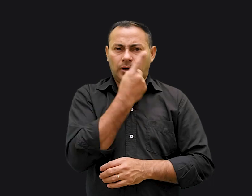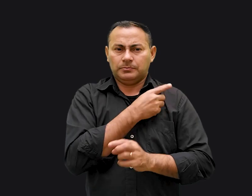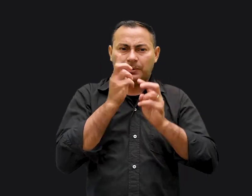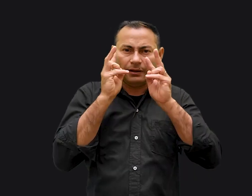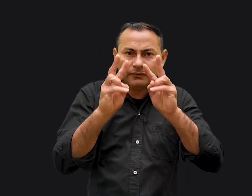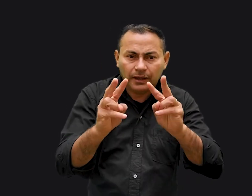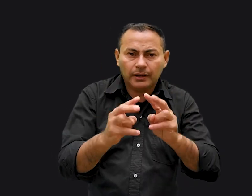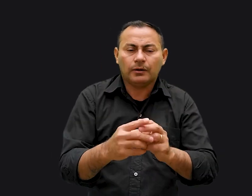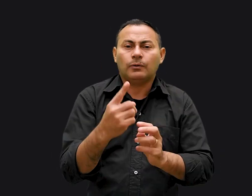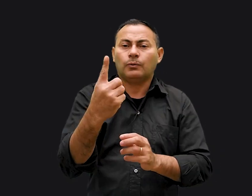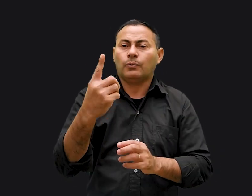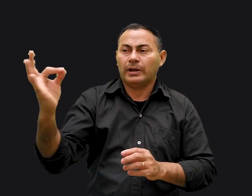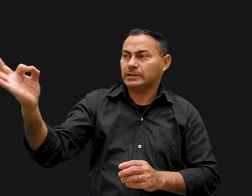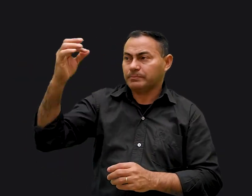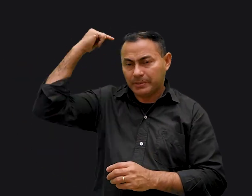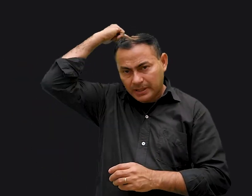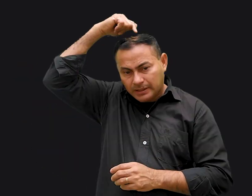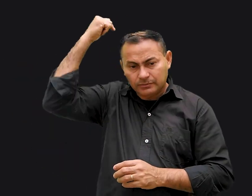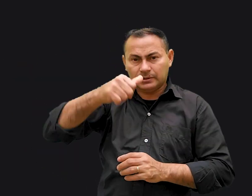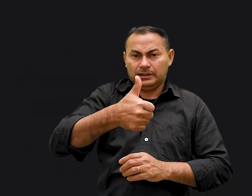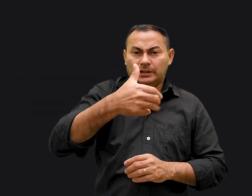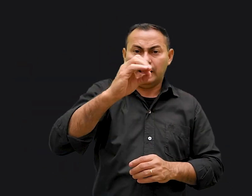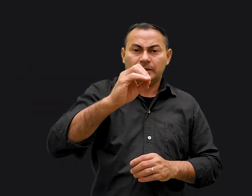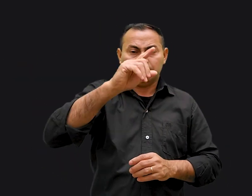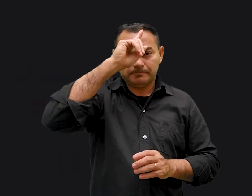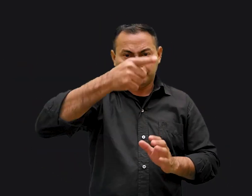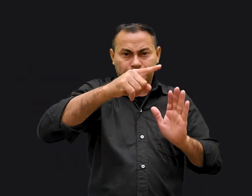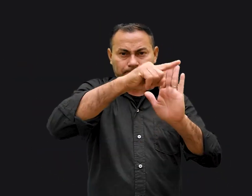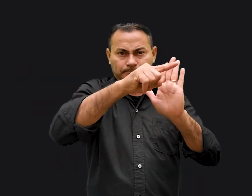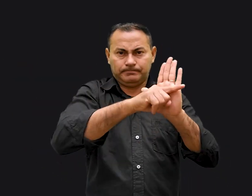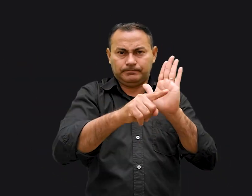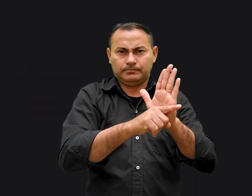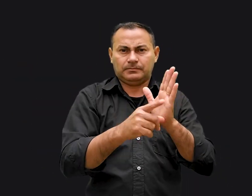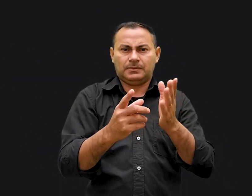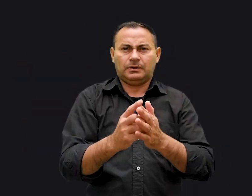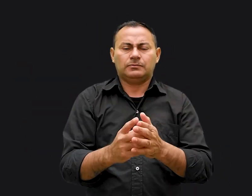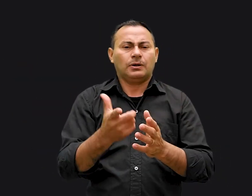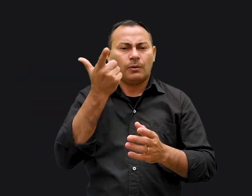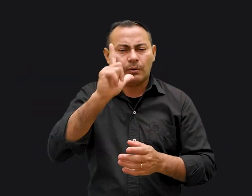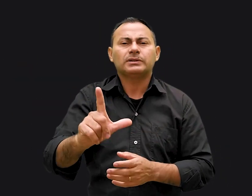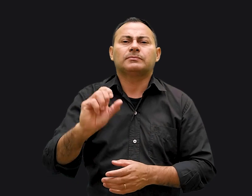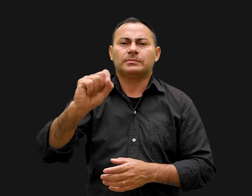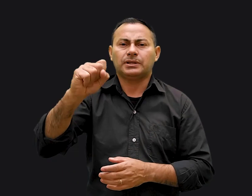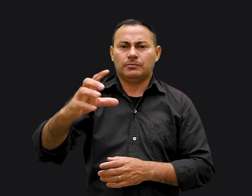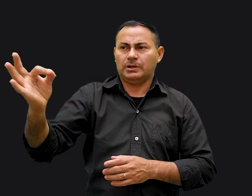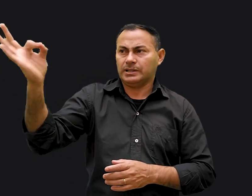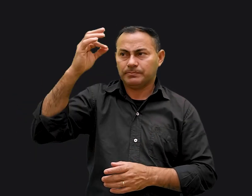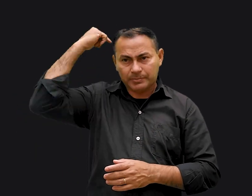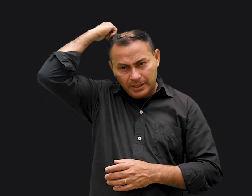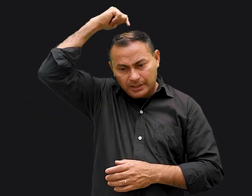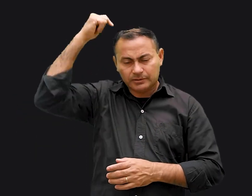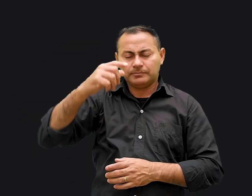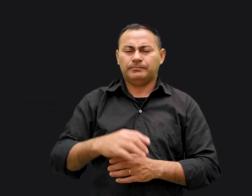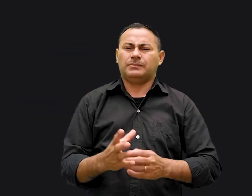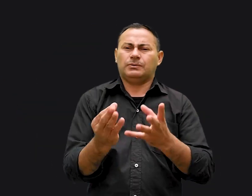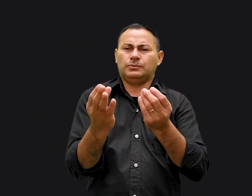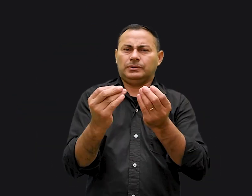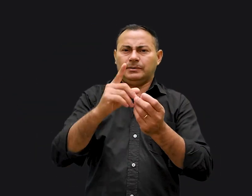considerarmos o Espírito desses 10 mandamentos, estaremos conseguindo, sim, o Espírito de centenas de